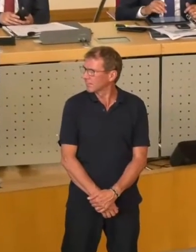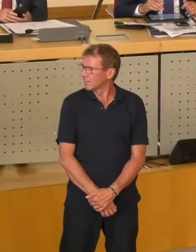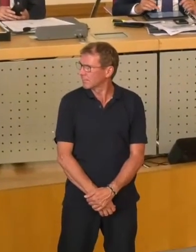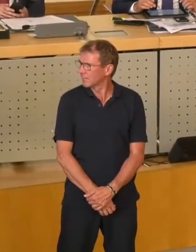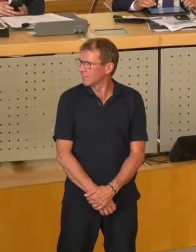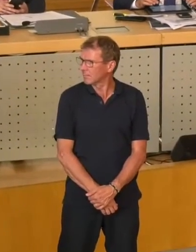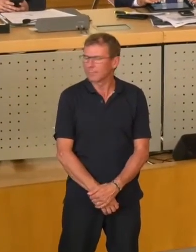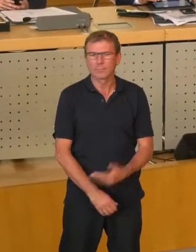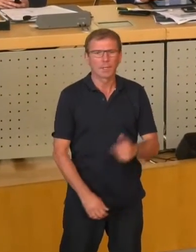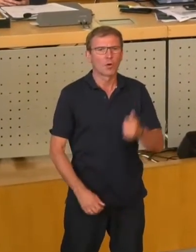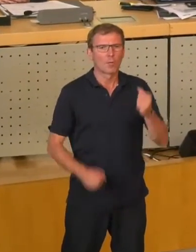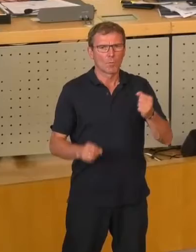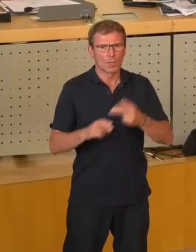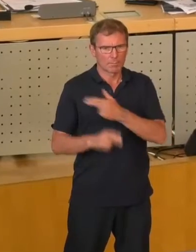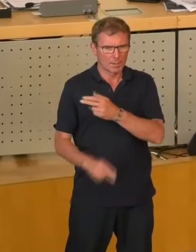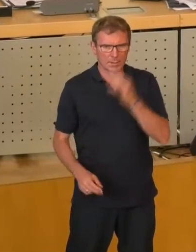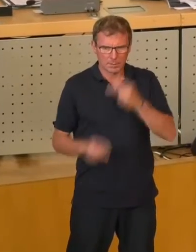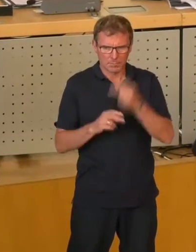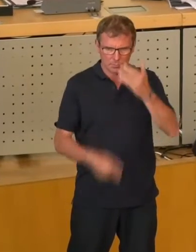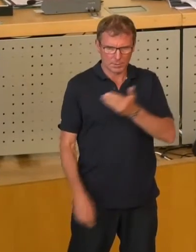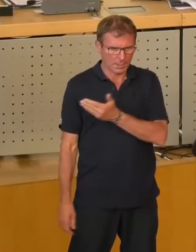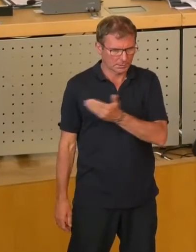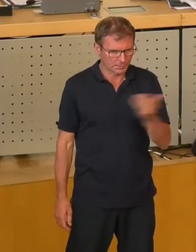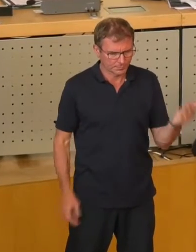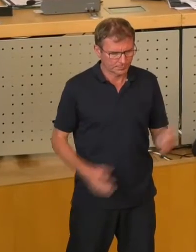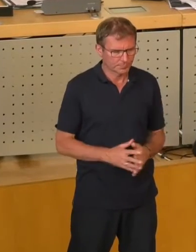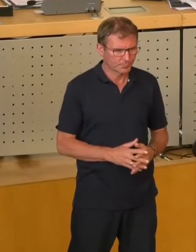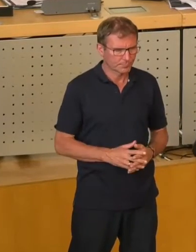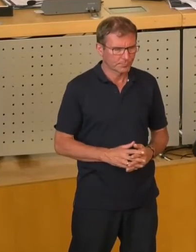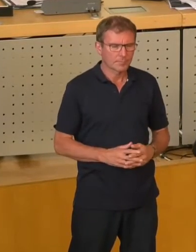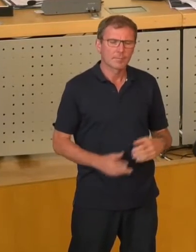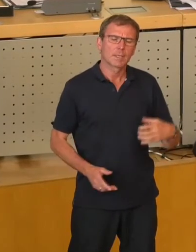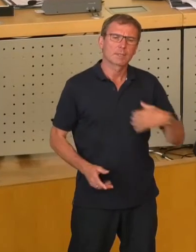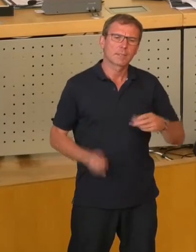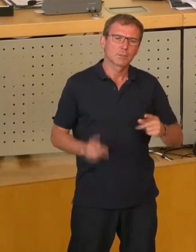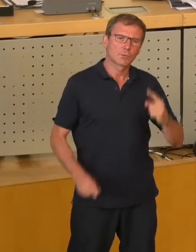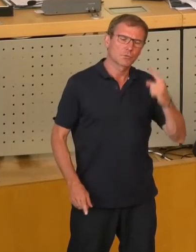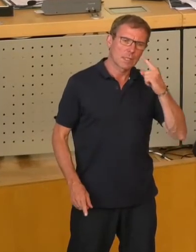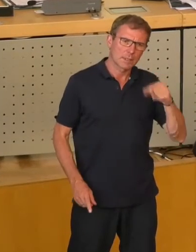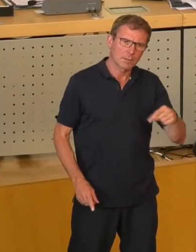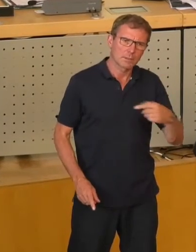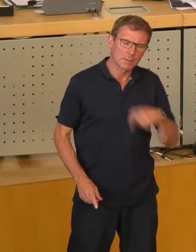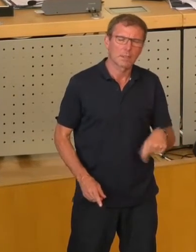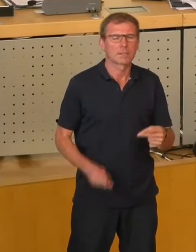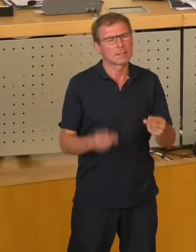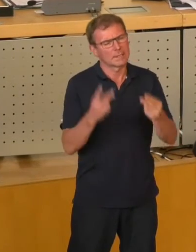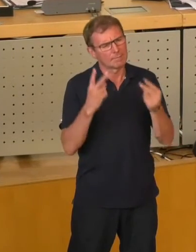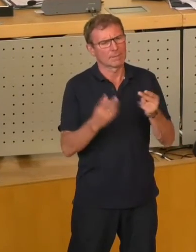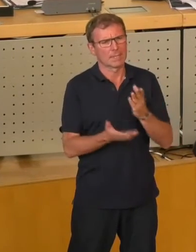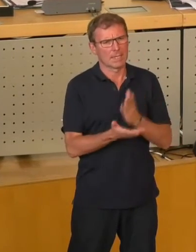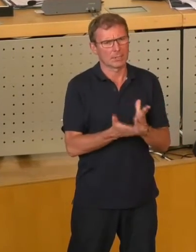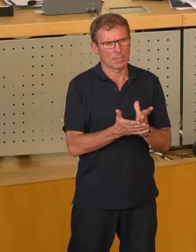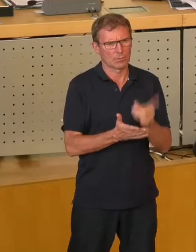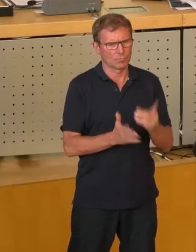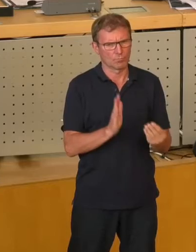Herr Oberbürgermeister, meine Damen und Herren, der Dresdner Stadtrat hat heute eine sehr wichtige Entscheidung